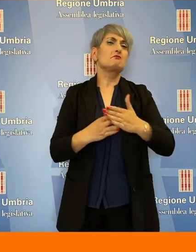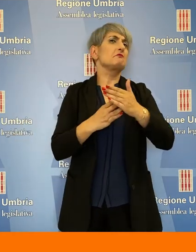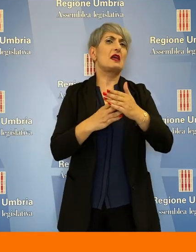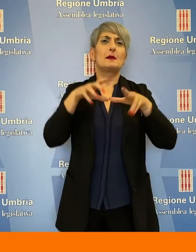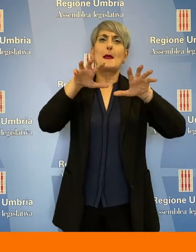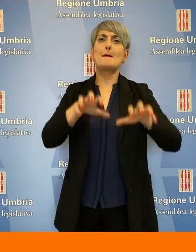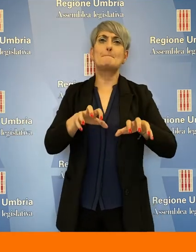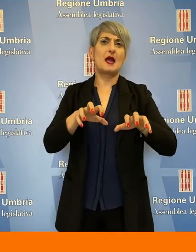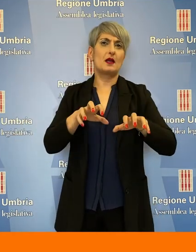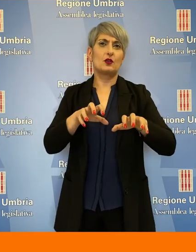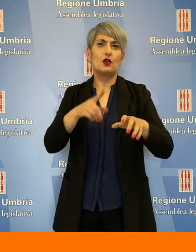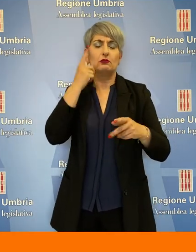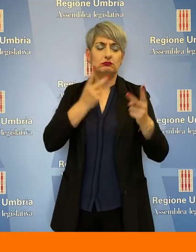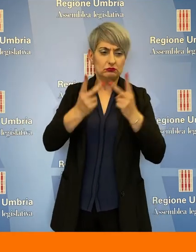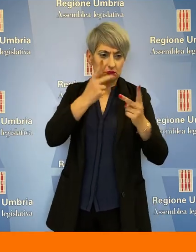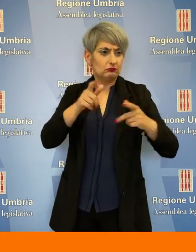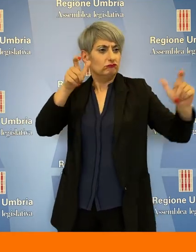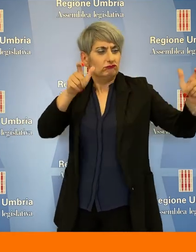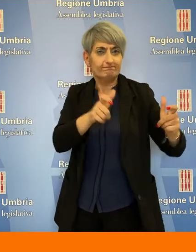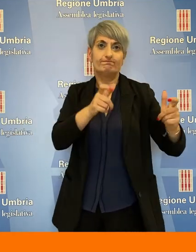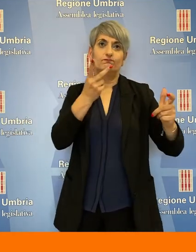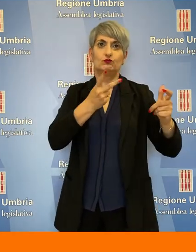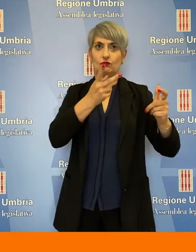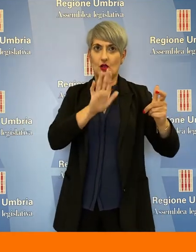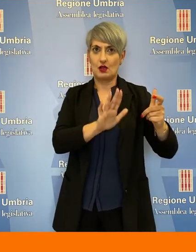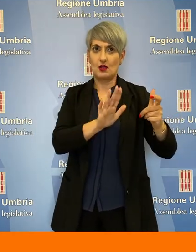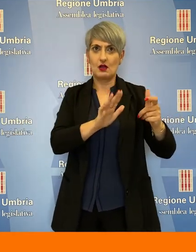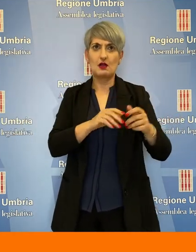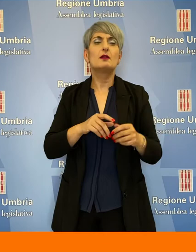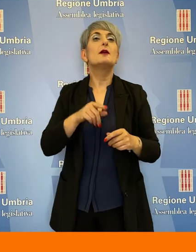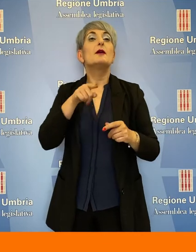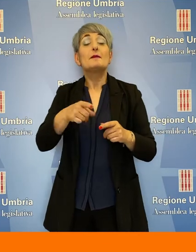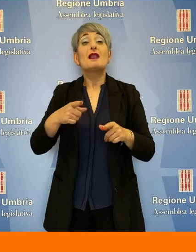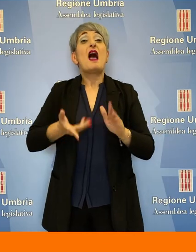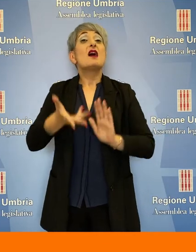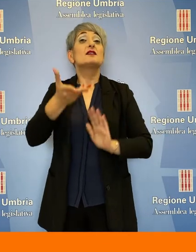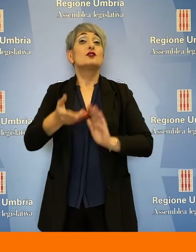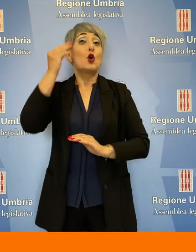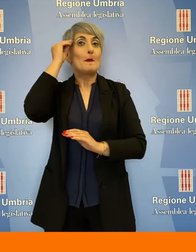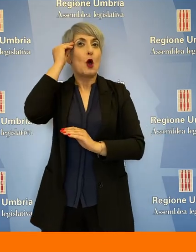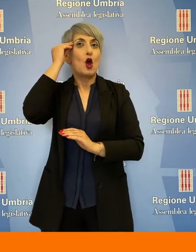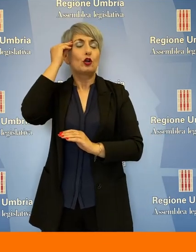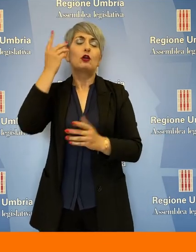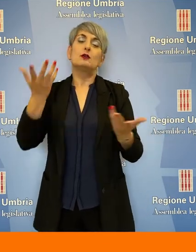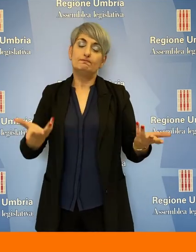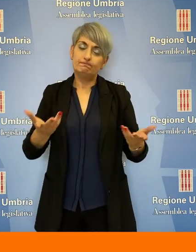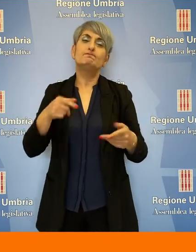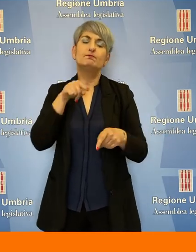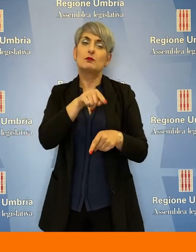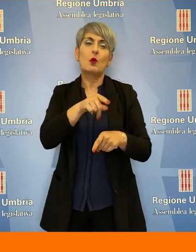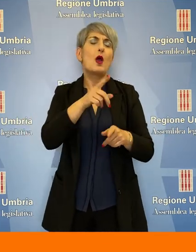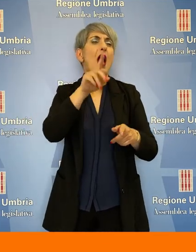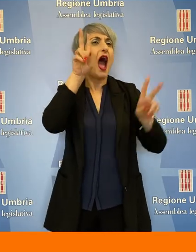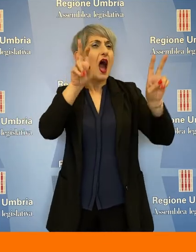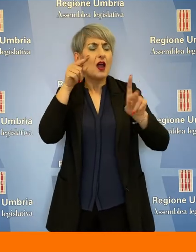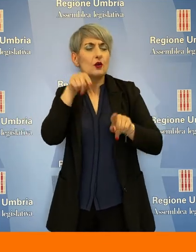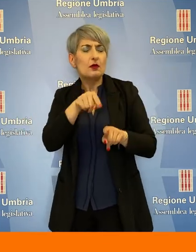il loro massimo impegno per contenere la problematica. L'assessore Morroni ha sottolineato come la questione abbia